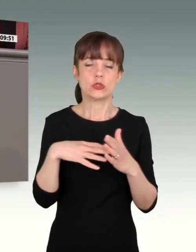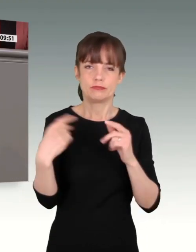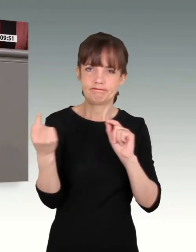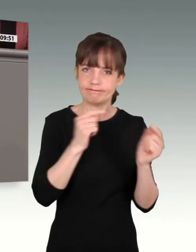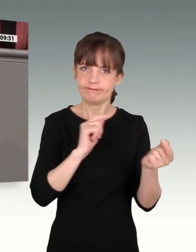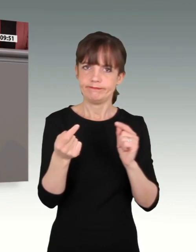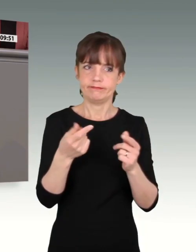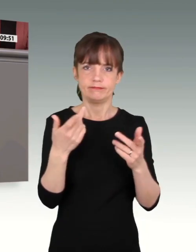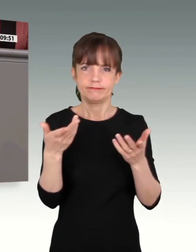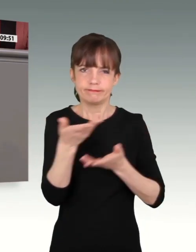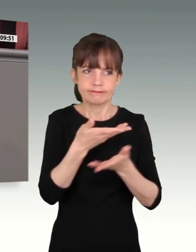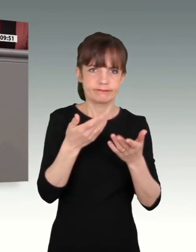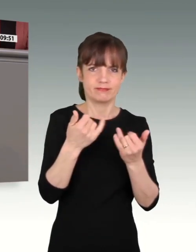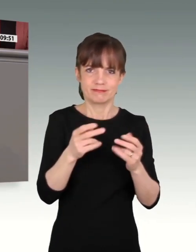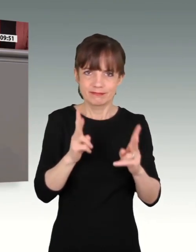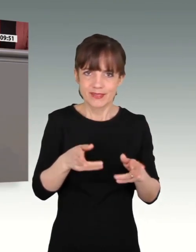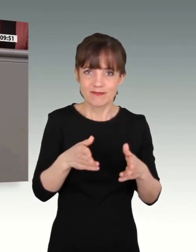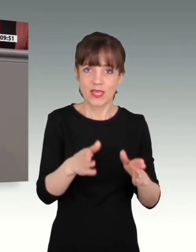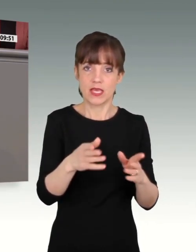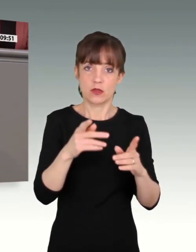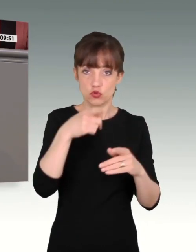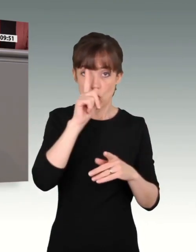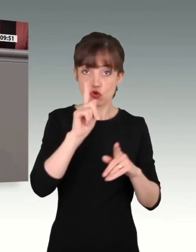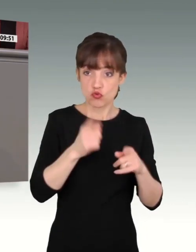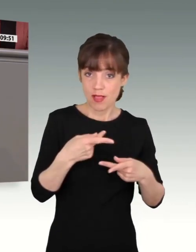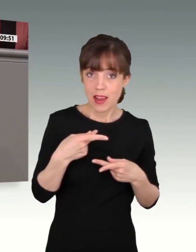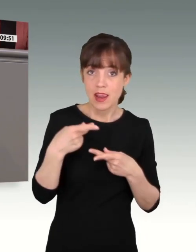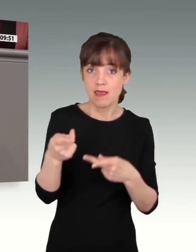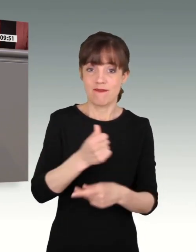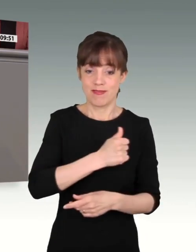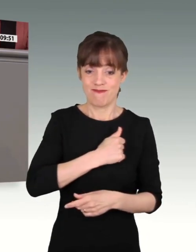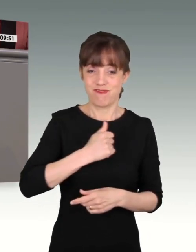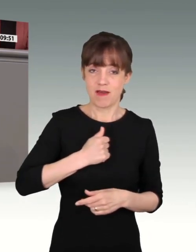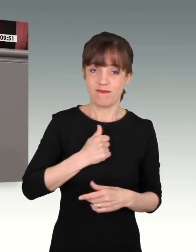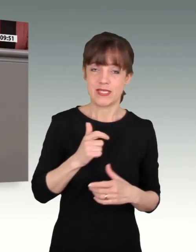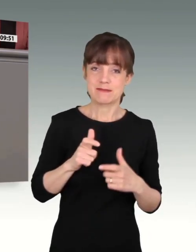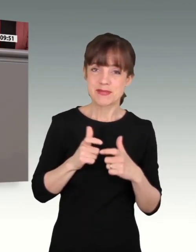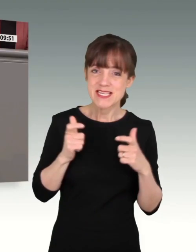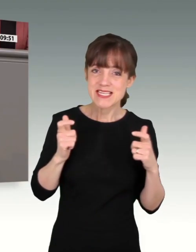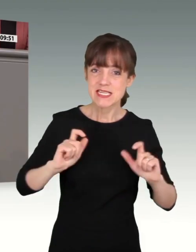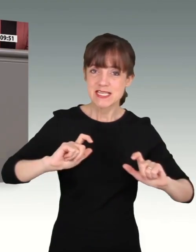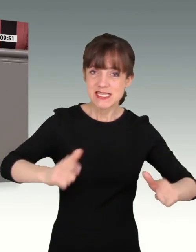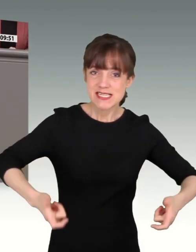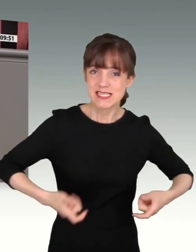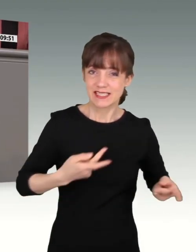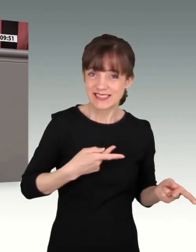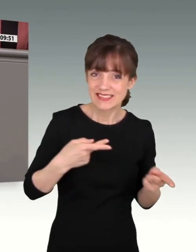den richtigen Weg, ob wir schwere Waffen in die Ukraine liefern, das ganz individuelle,